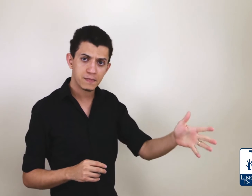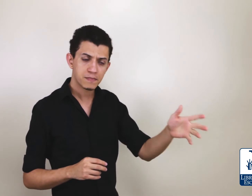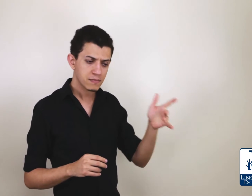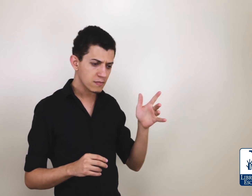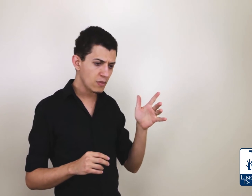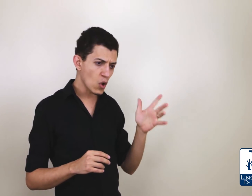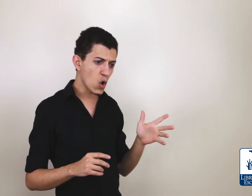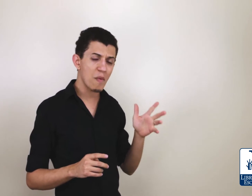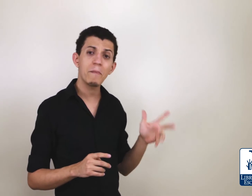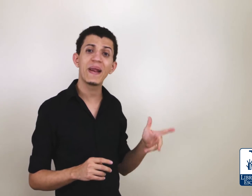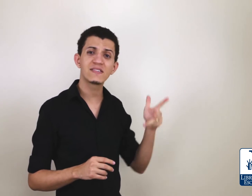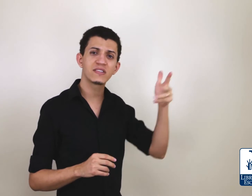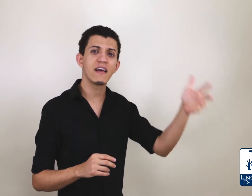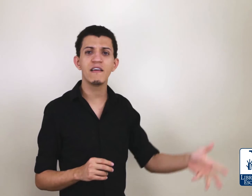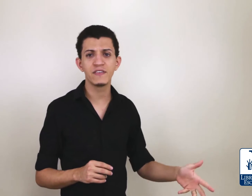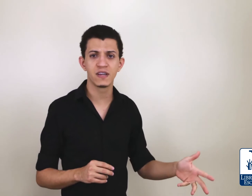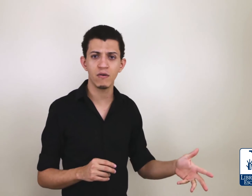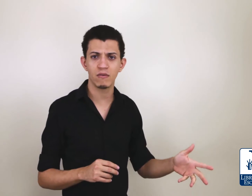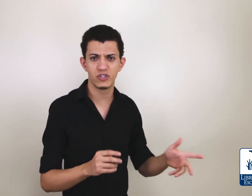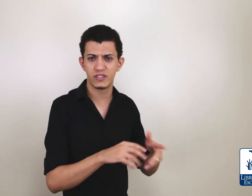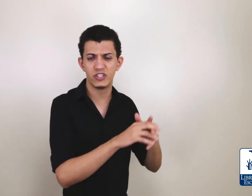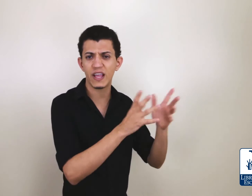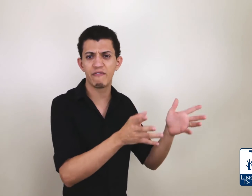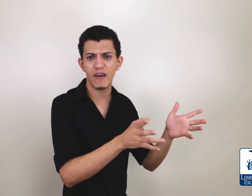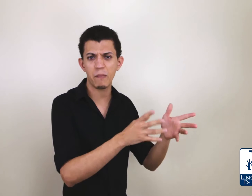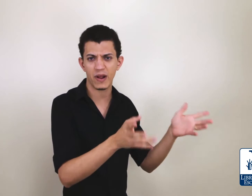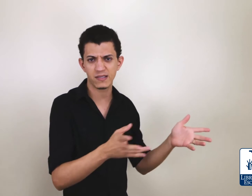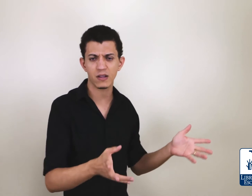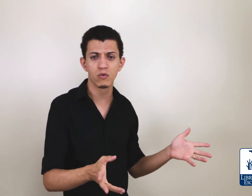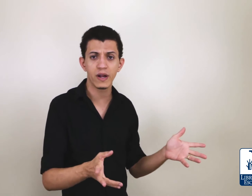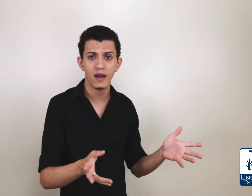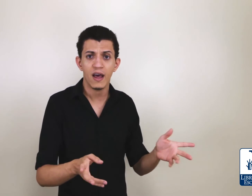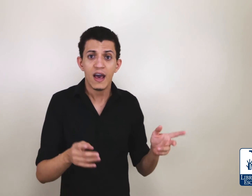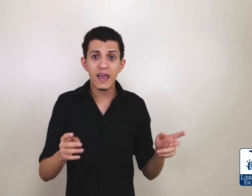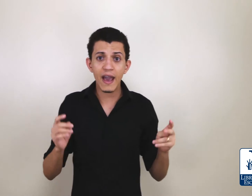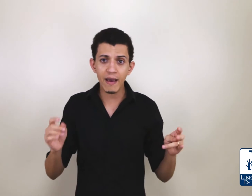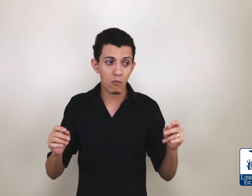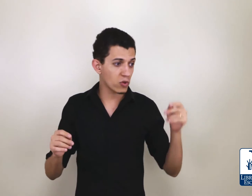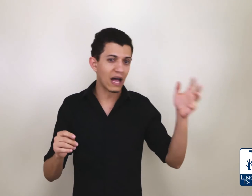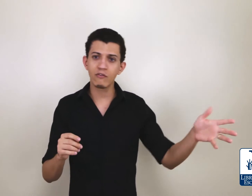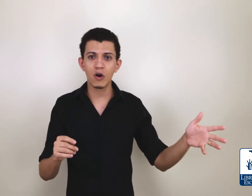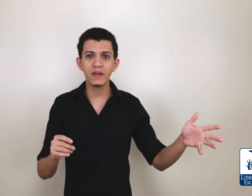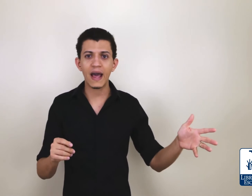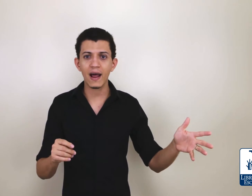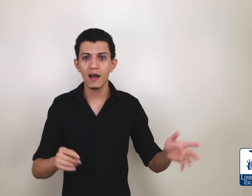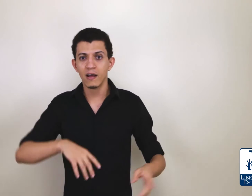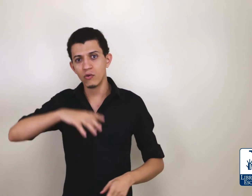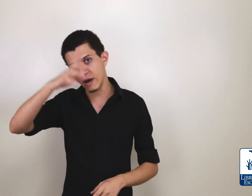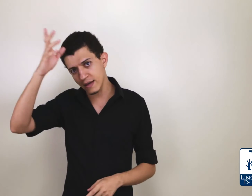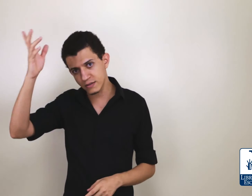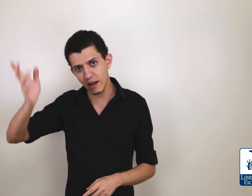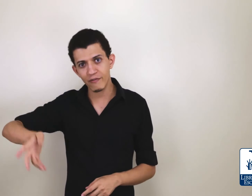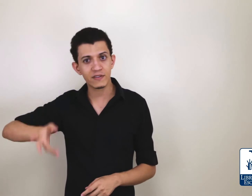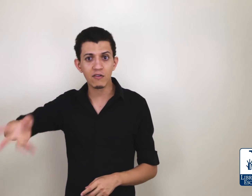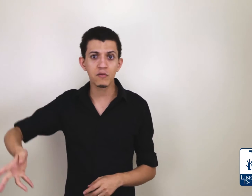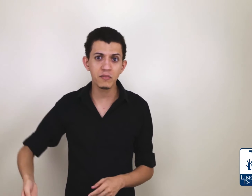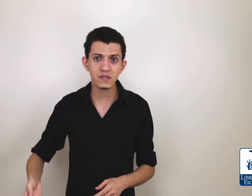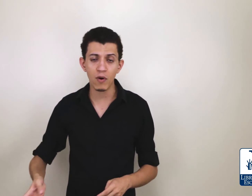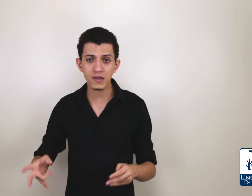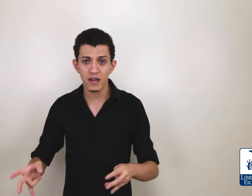com uma empresa de televisão, de TV, por assinatura. E aí, estava o nome dela, no caso do telefone, estava o nome da minha esposa.